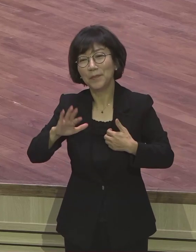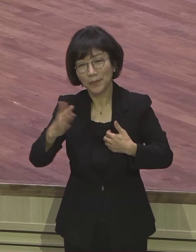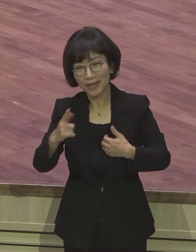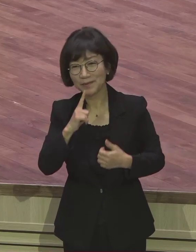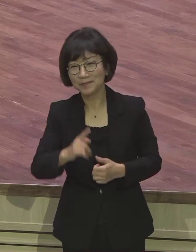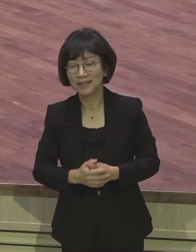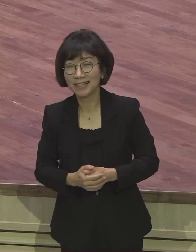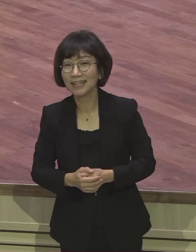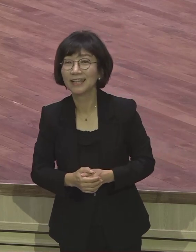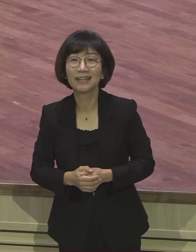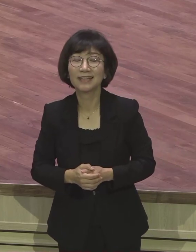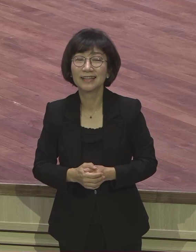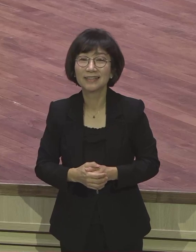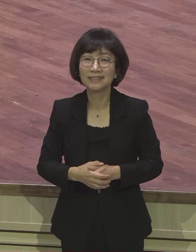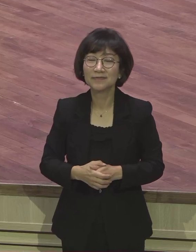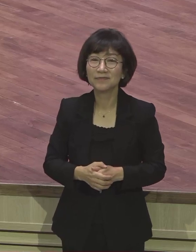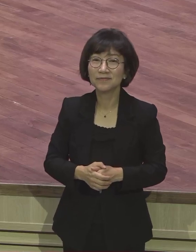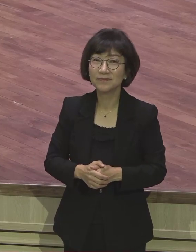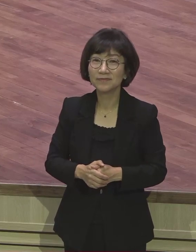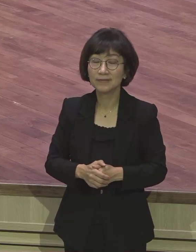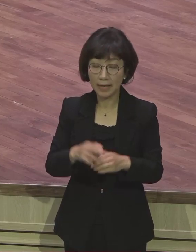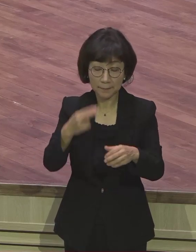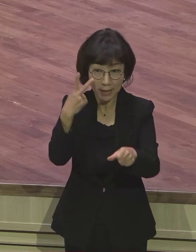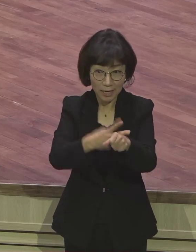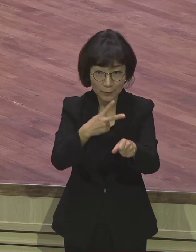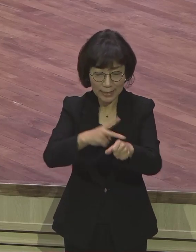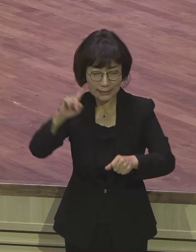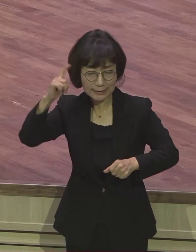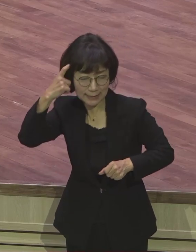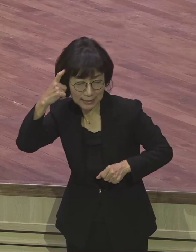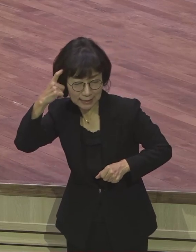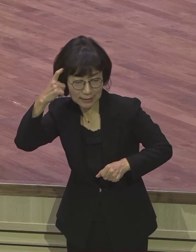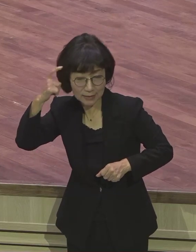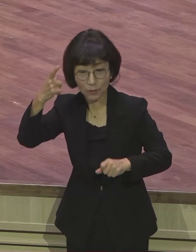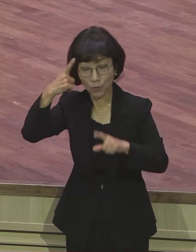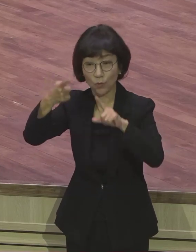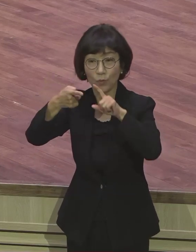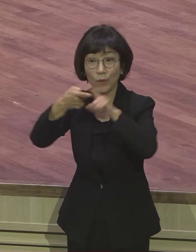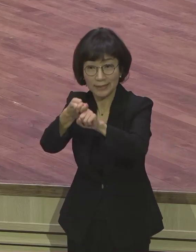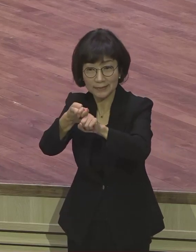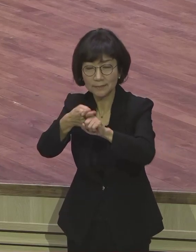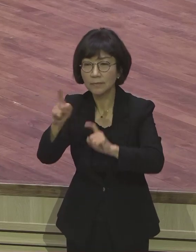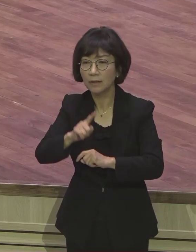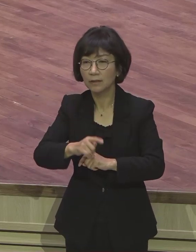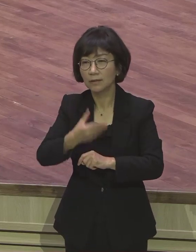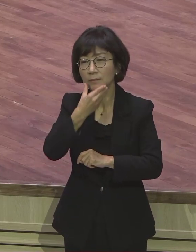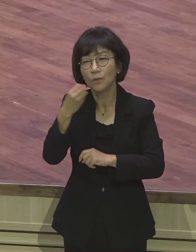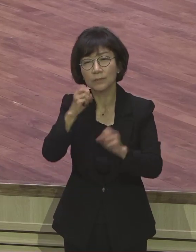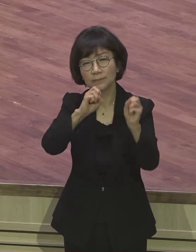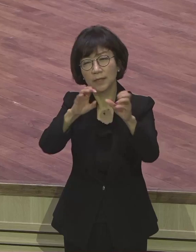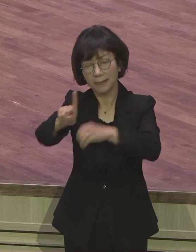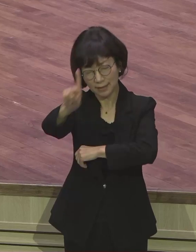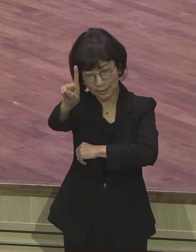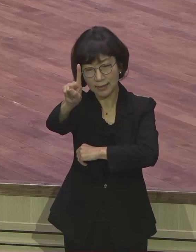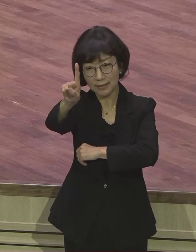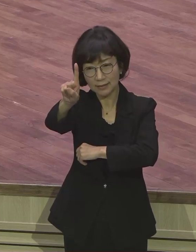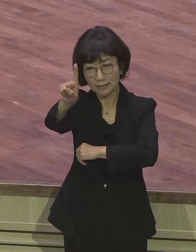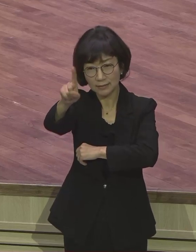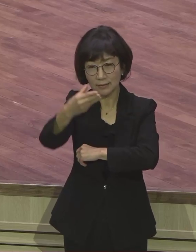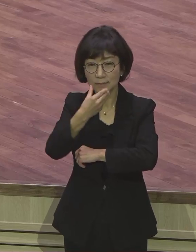바울의 모든 생각과 관심은요. 복음 전파에 맞춰져 있었어요. 사람이 맞춰